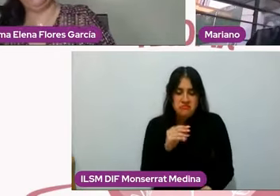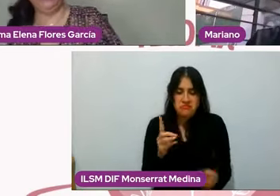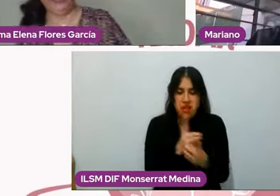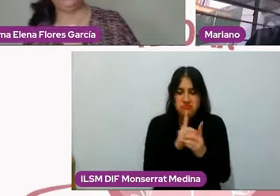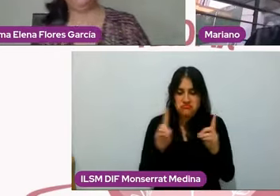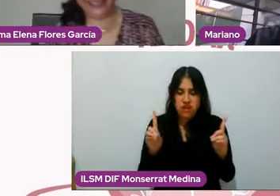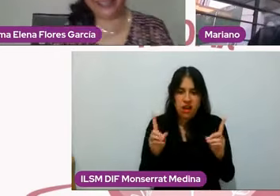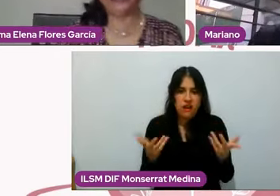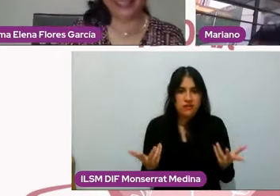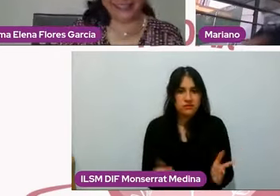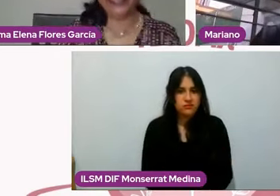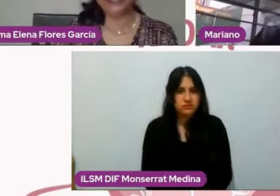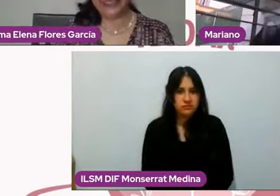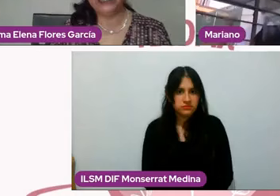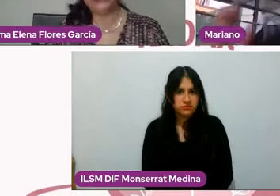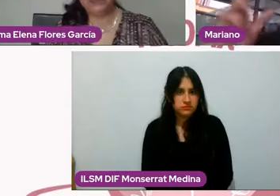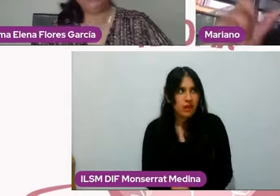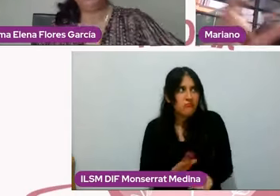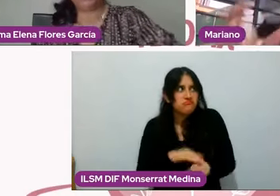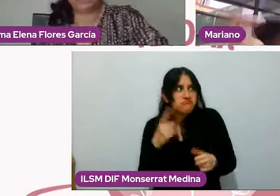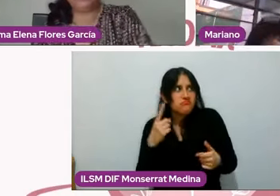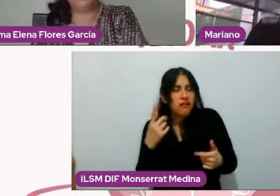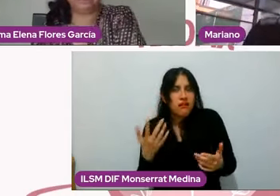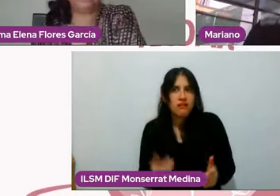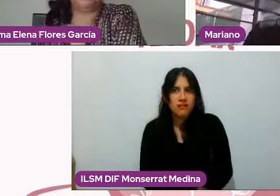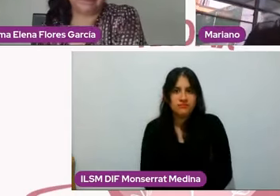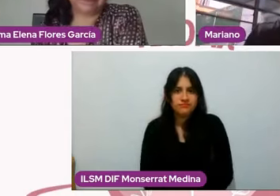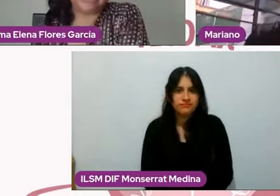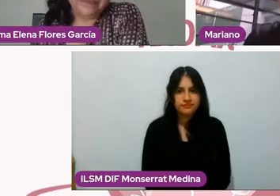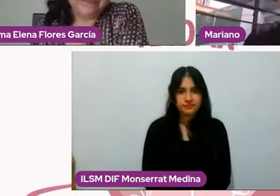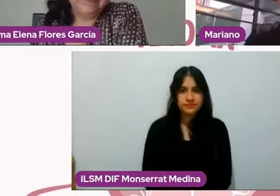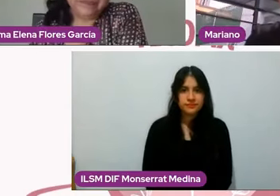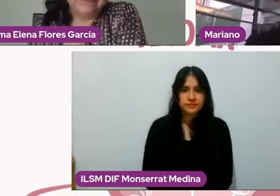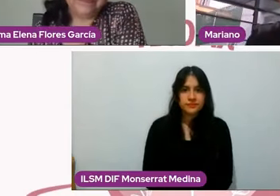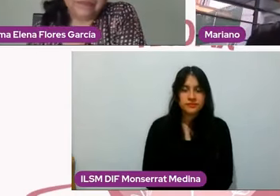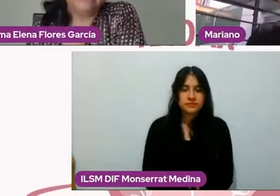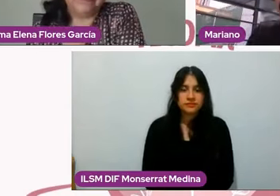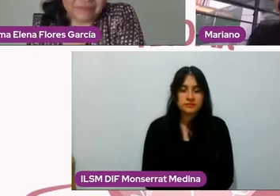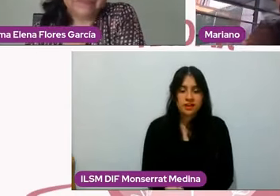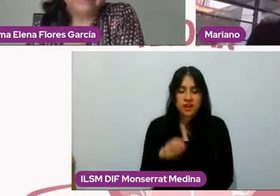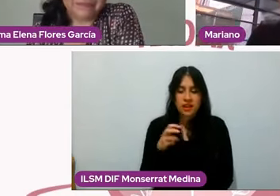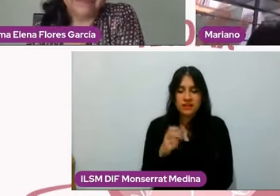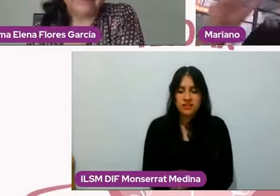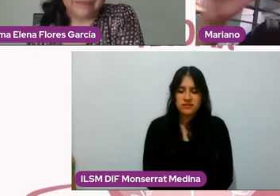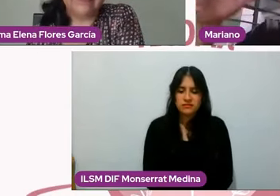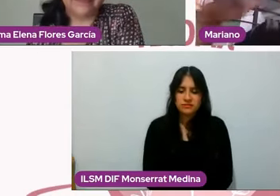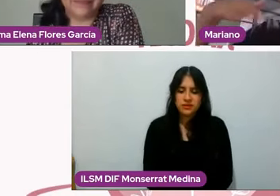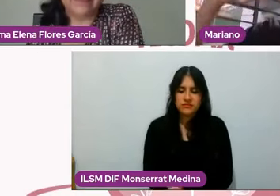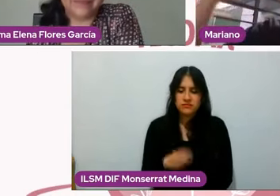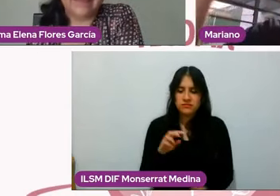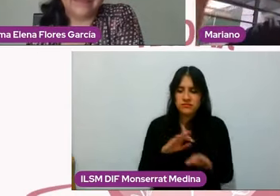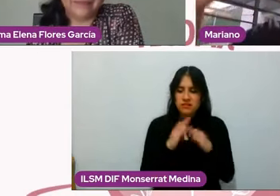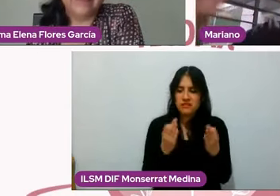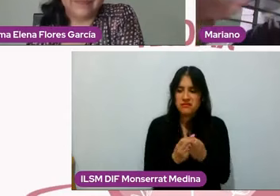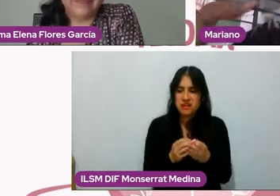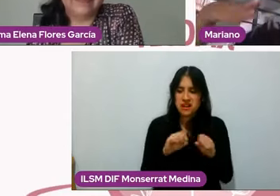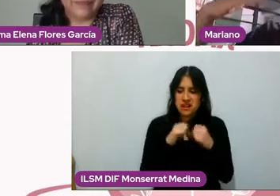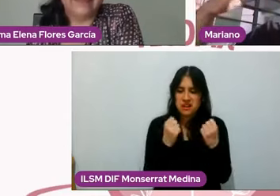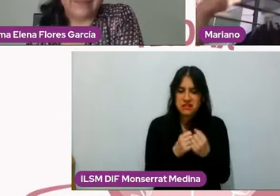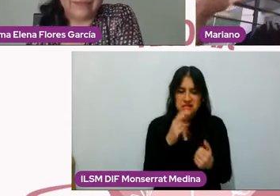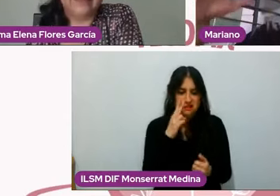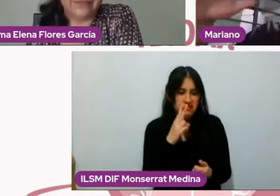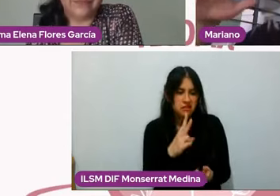¿no? Porque además esto solamente es estatus, lo que se está protegiendo es una idea